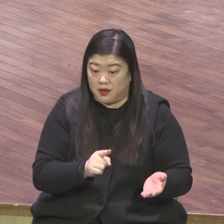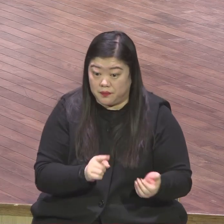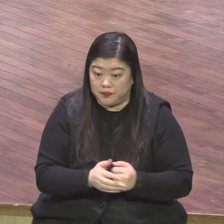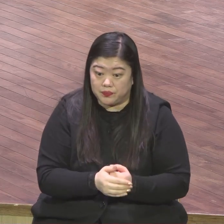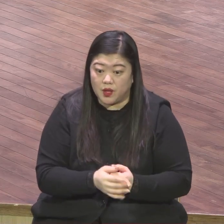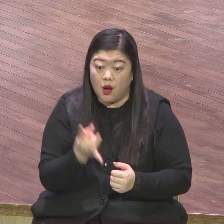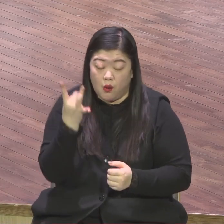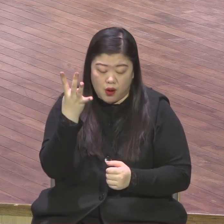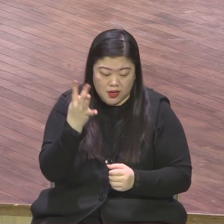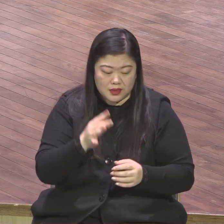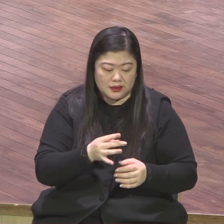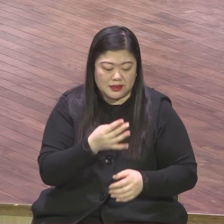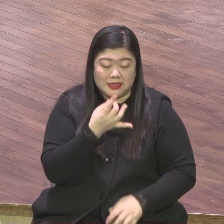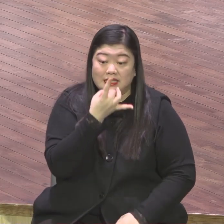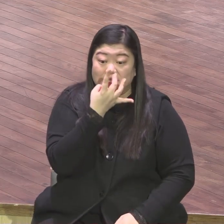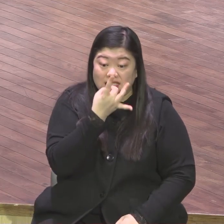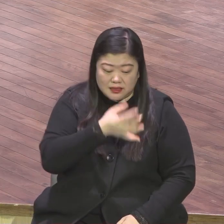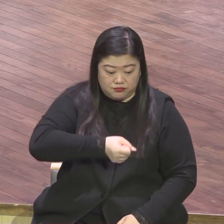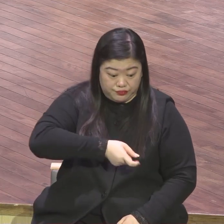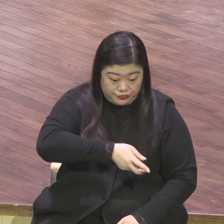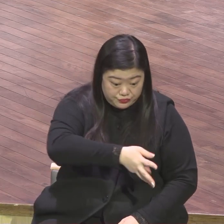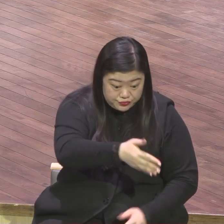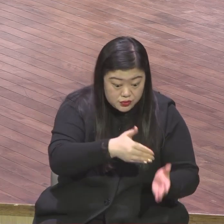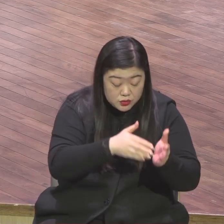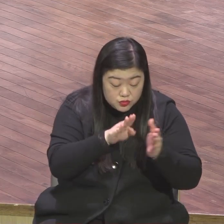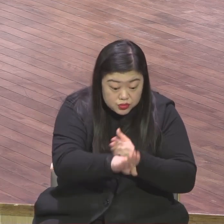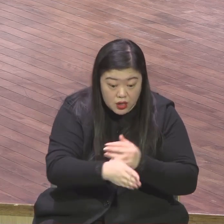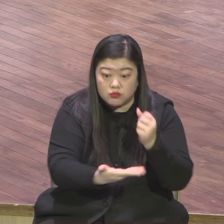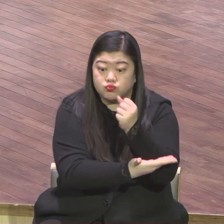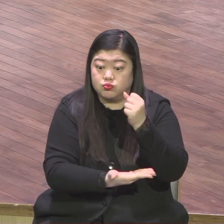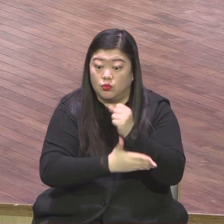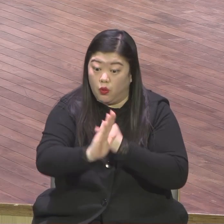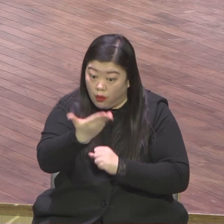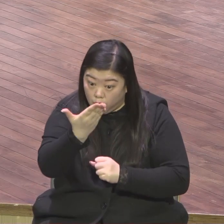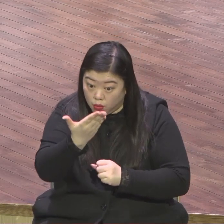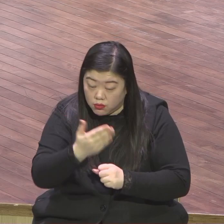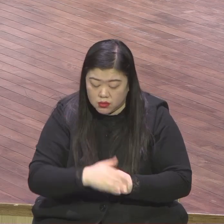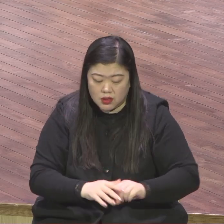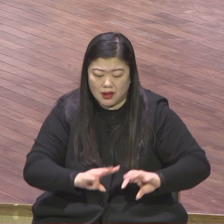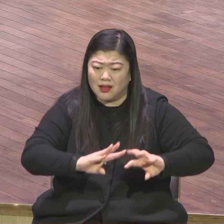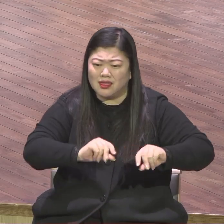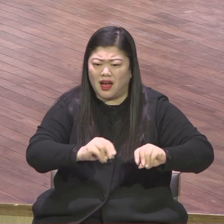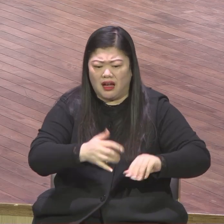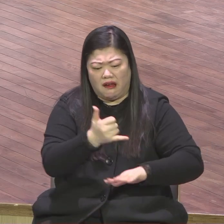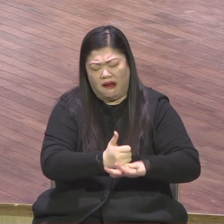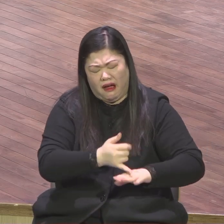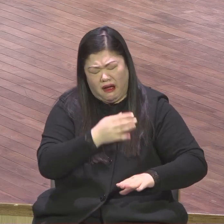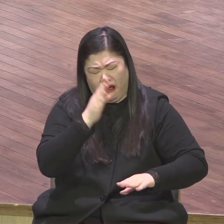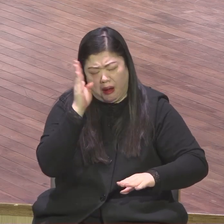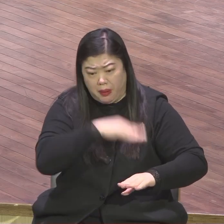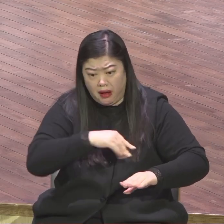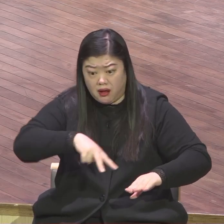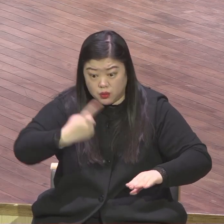밟는 자가 시뿌리는 자의 뒤를 잇고 있다고 밝히고 있잖아요 밭 가는 자가 곡식 배는 자의 뒤를 잇는다 이 말은요